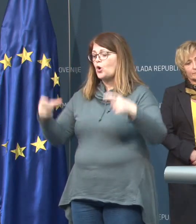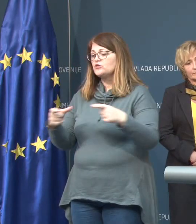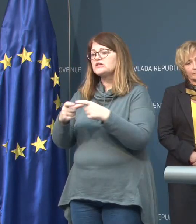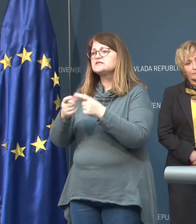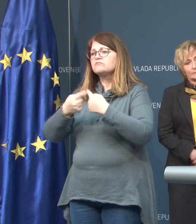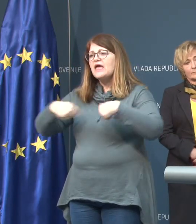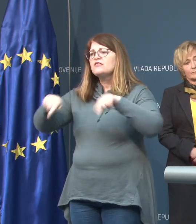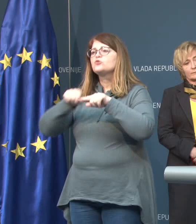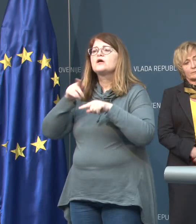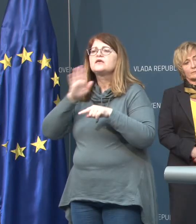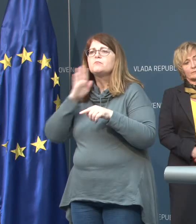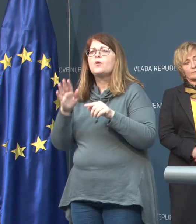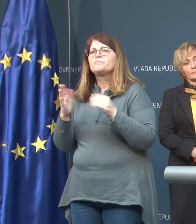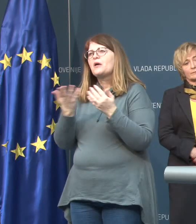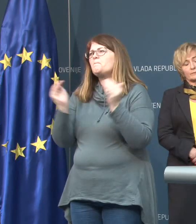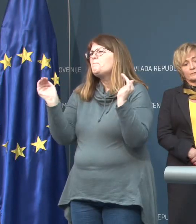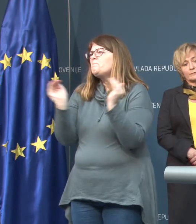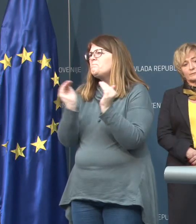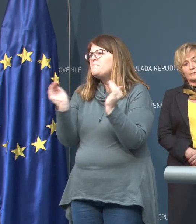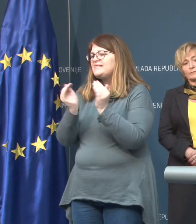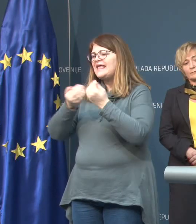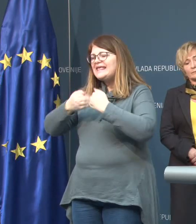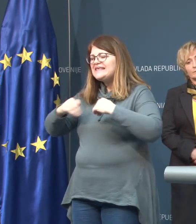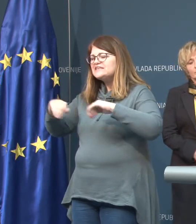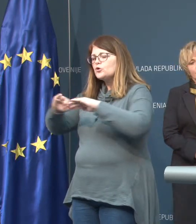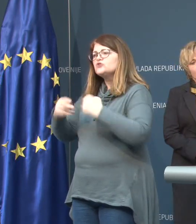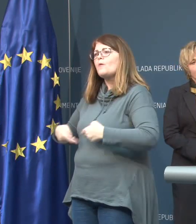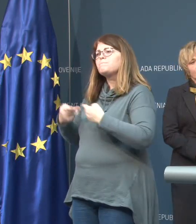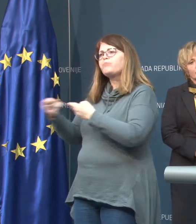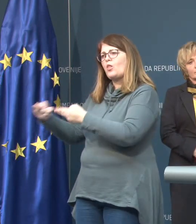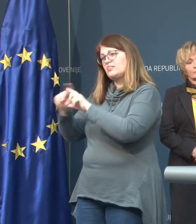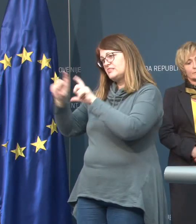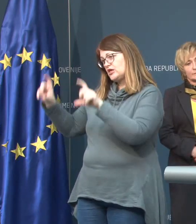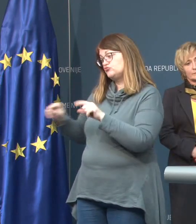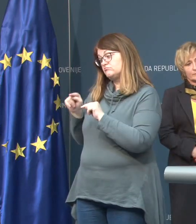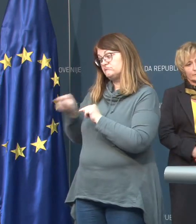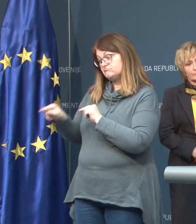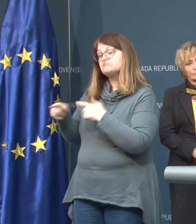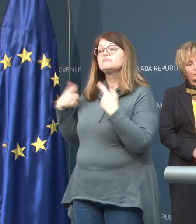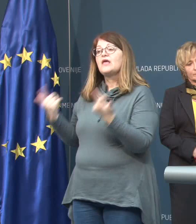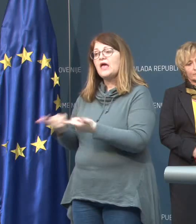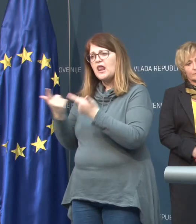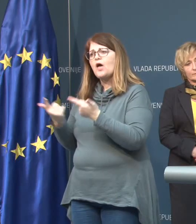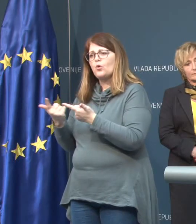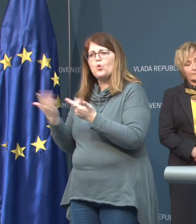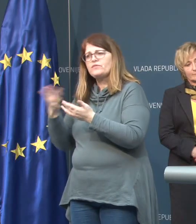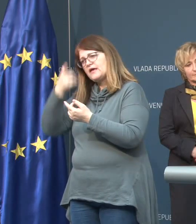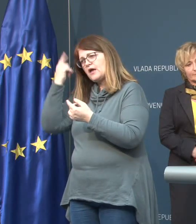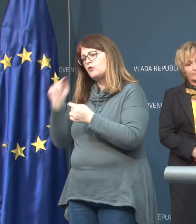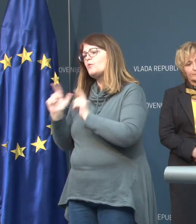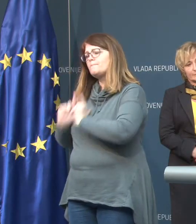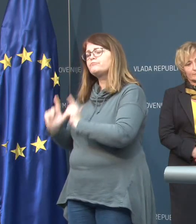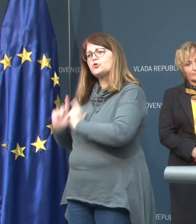enota, ki bo pa tako nekaj taka mini izolacijska bolnišnica, v kateri bo lahko tudi kar nekaj ljudi